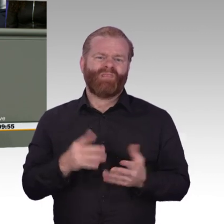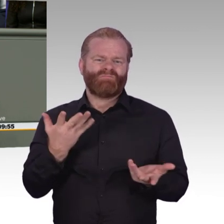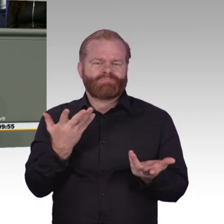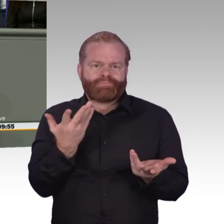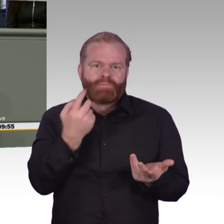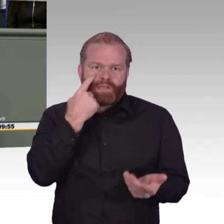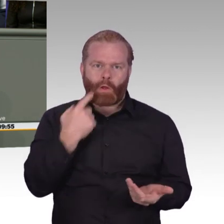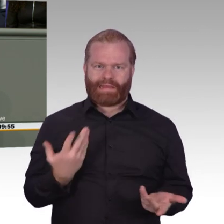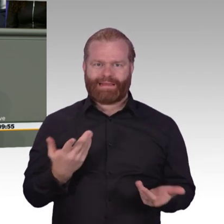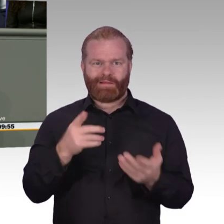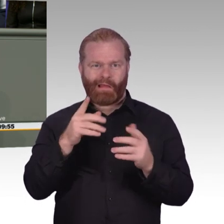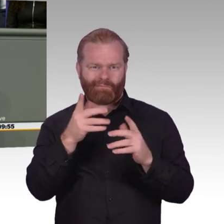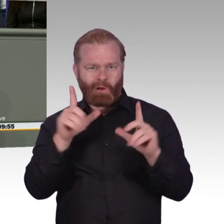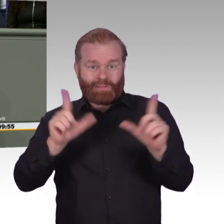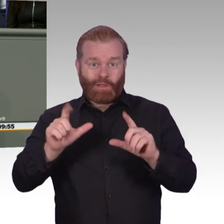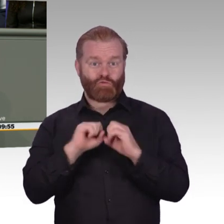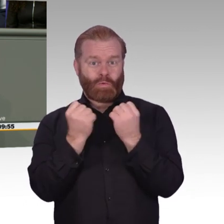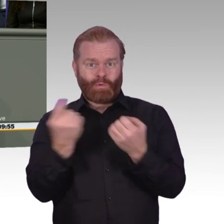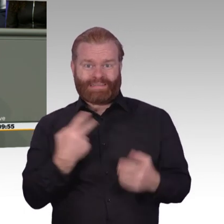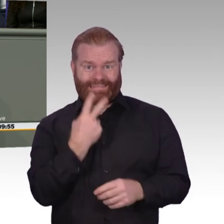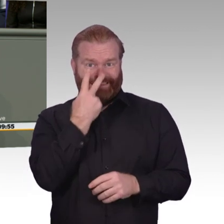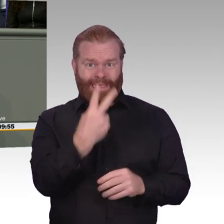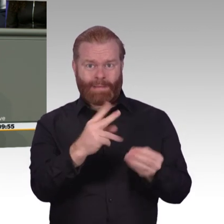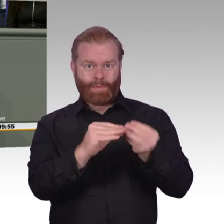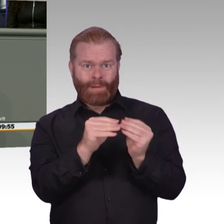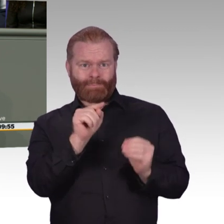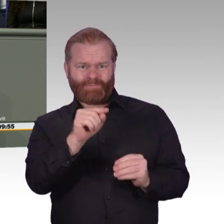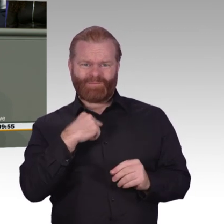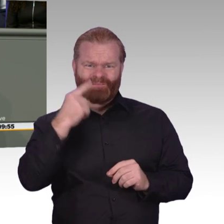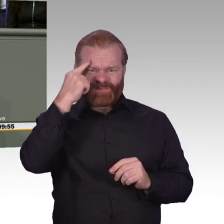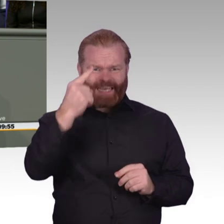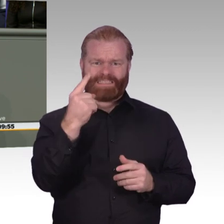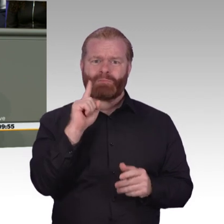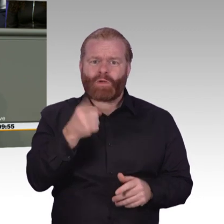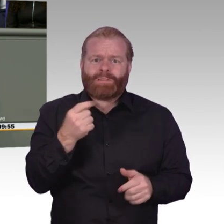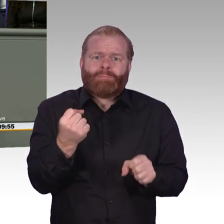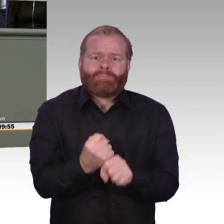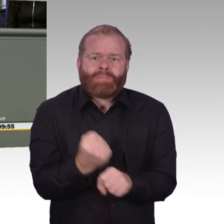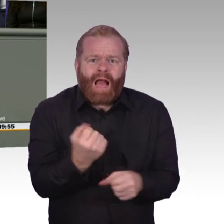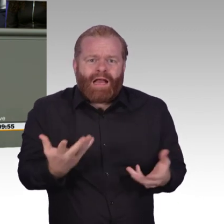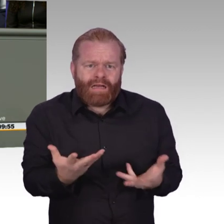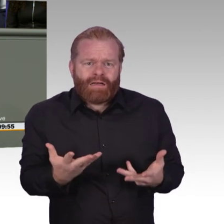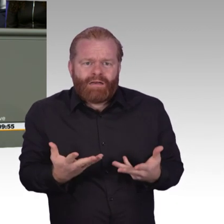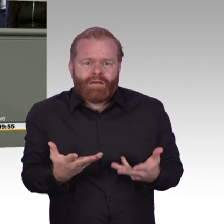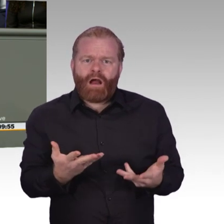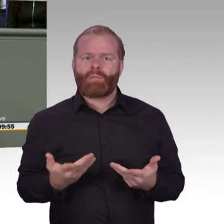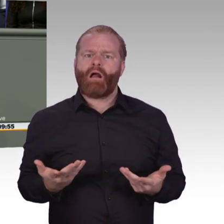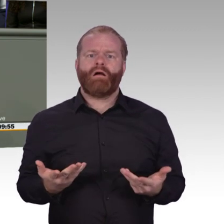111 Seiten Dinge beschrieben, die die Mammutaufgabe derzeit in Deutschland, in Europa, in der Welt beschreiben, nämlich die digitale